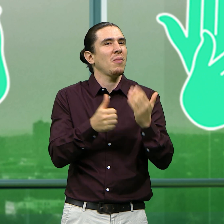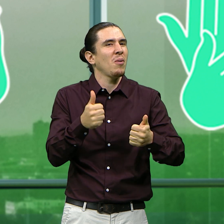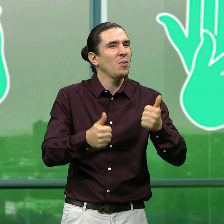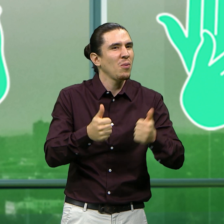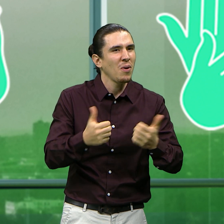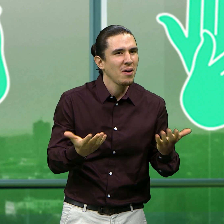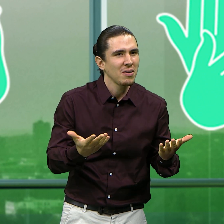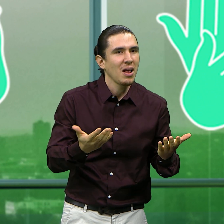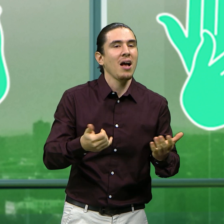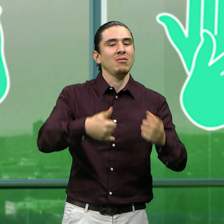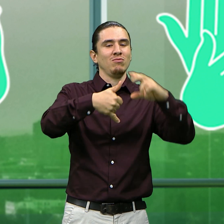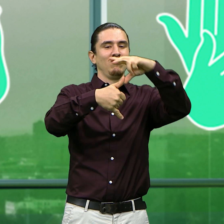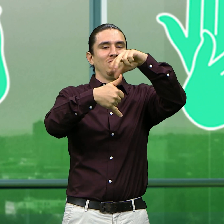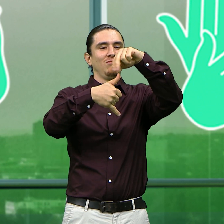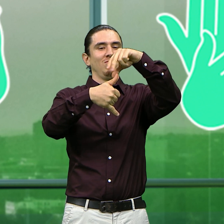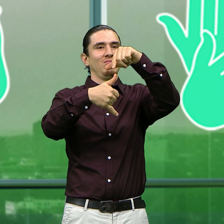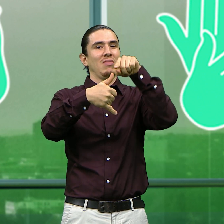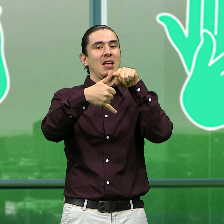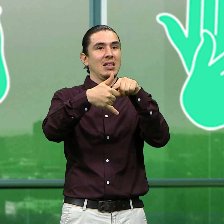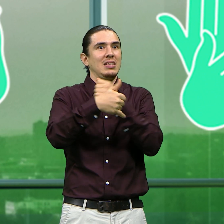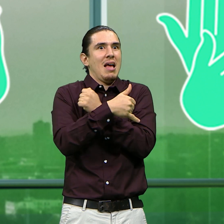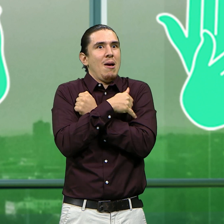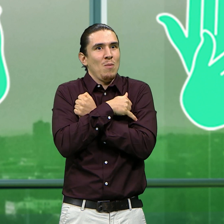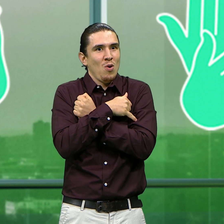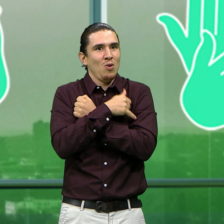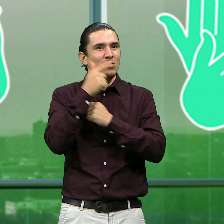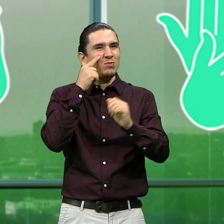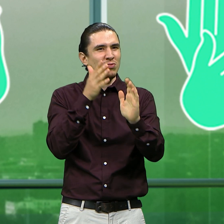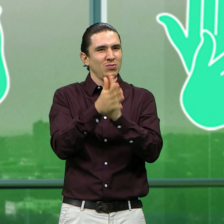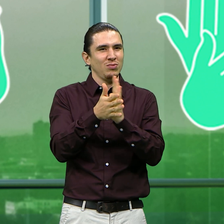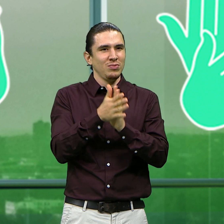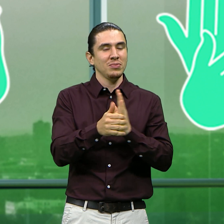Continuamos con una nota muy bonita sobre las botellas de amor.